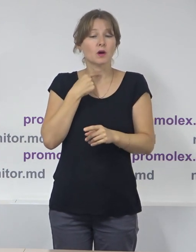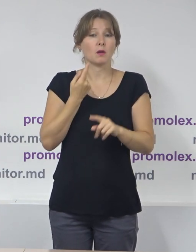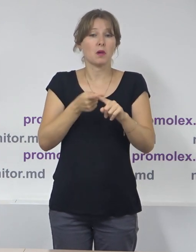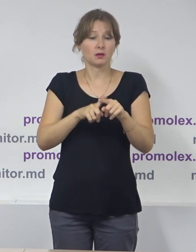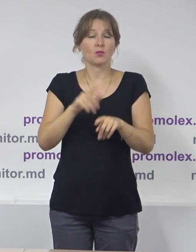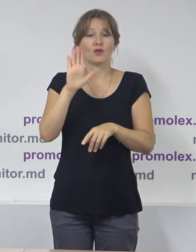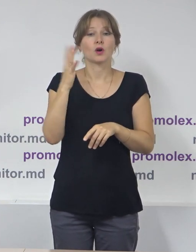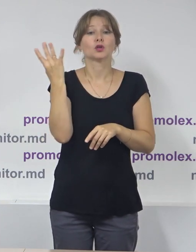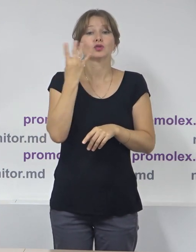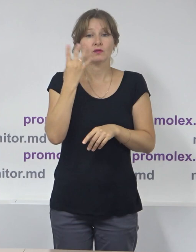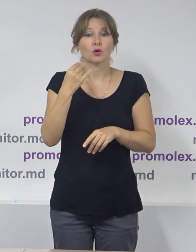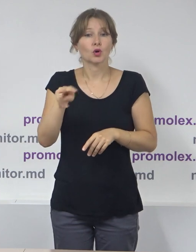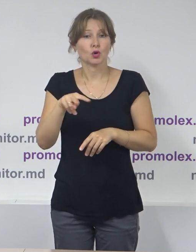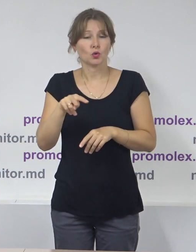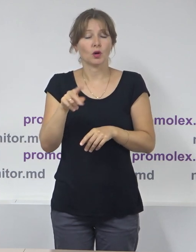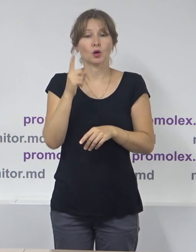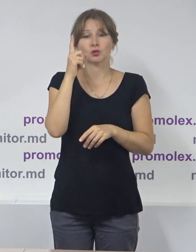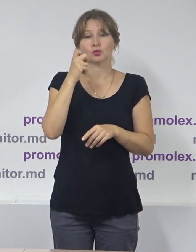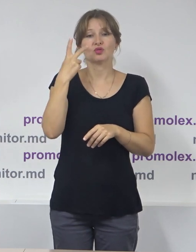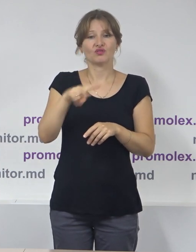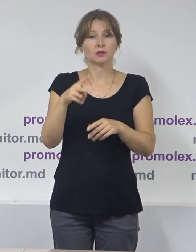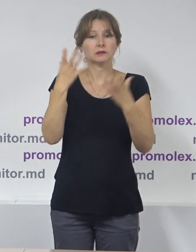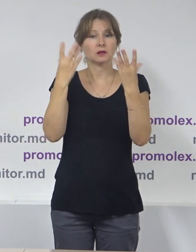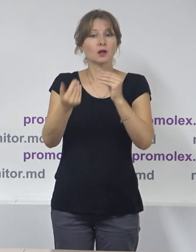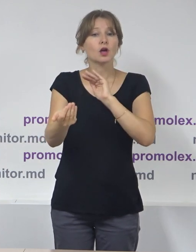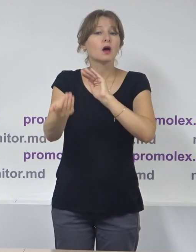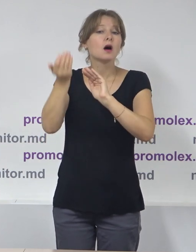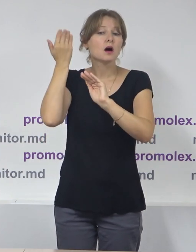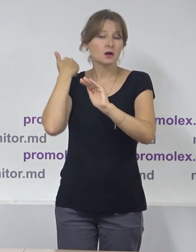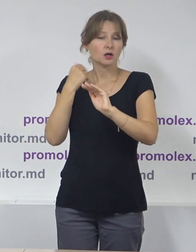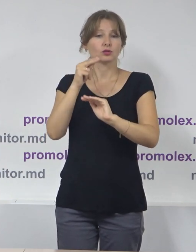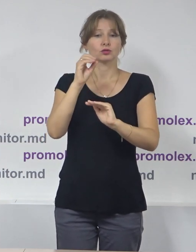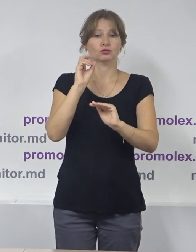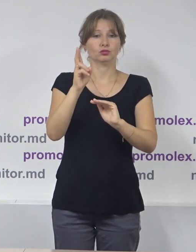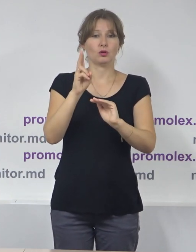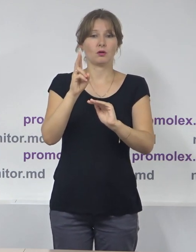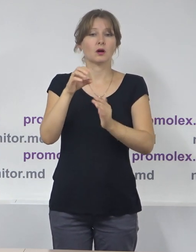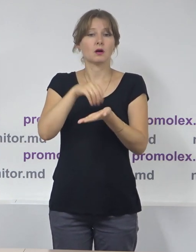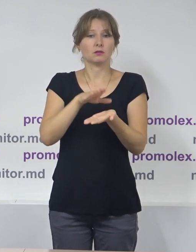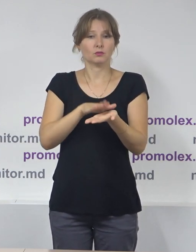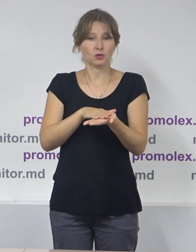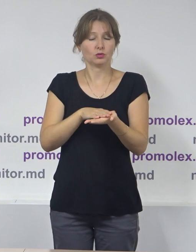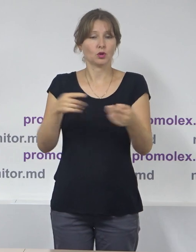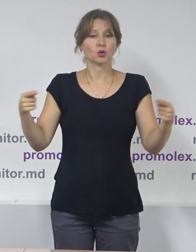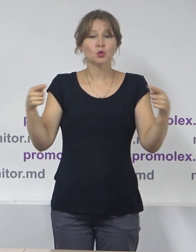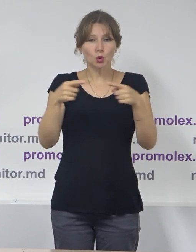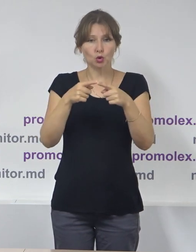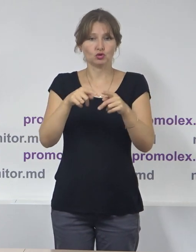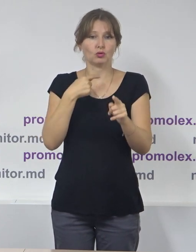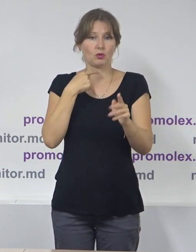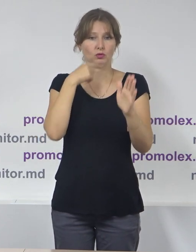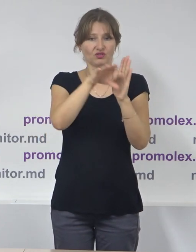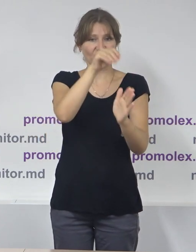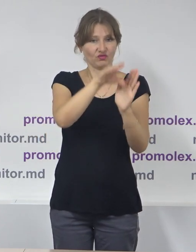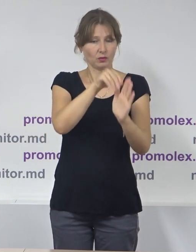iulie, cu 124 zile înainte de ziua alegerilor, CEC a stabilit data alegerilor locale generale. În general,